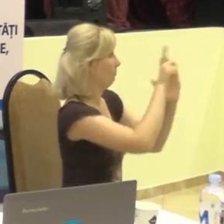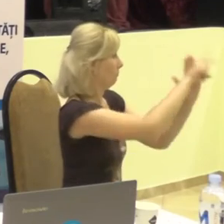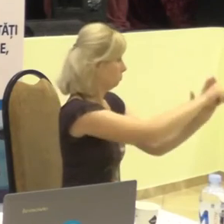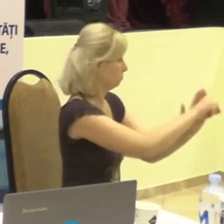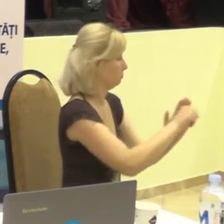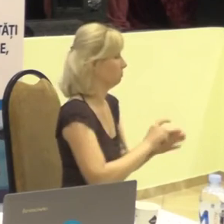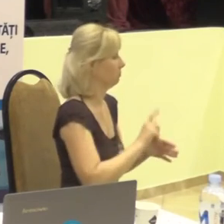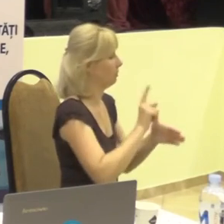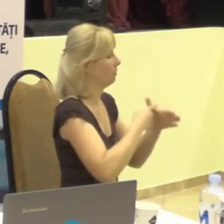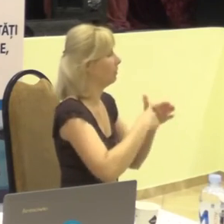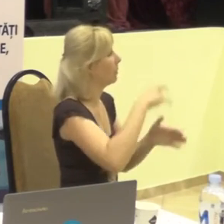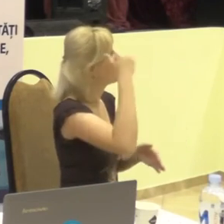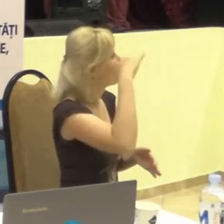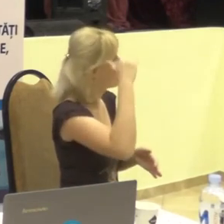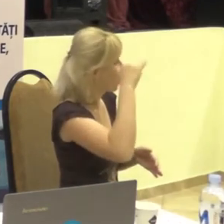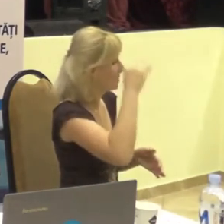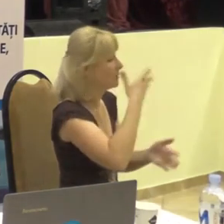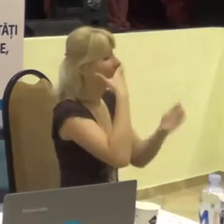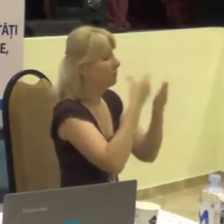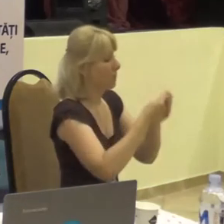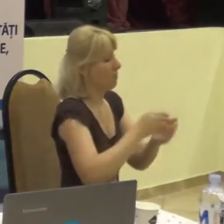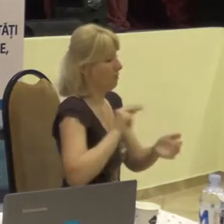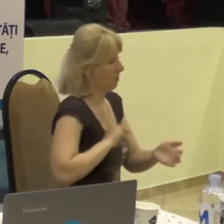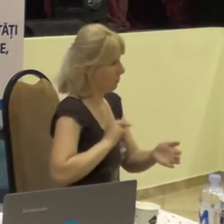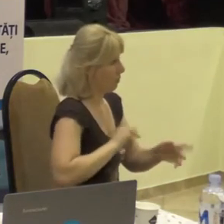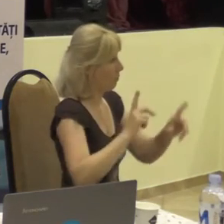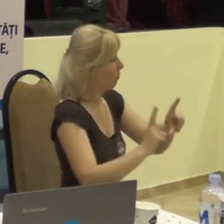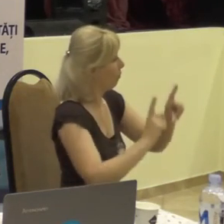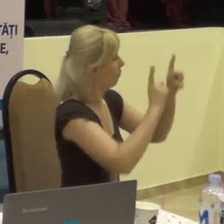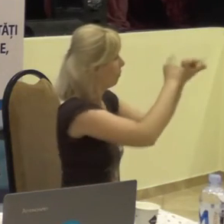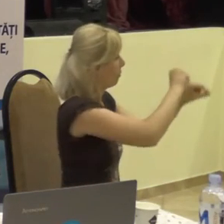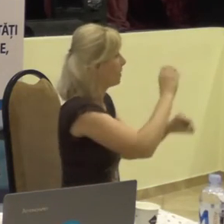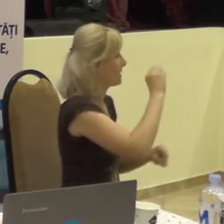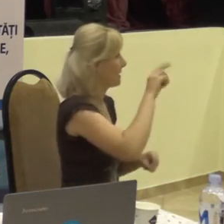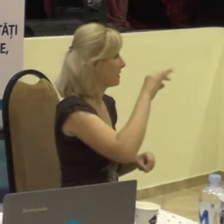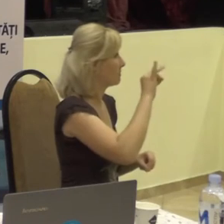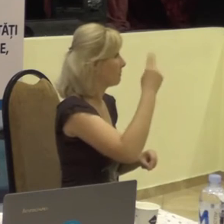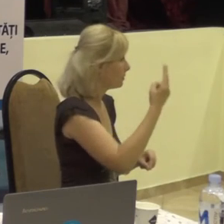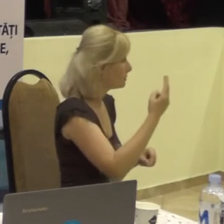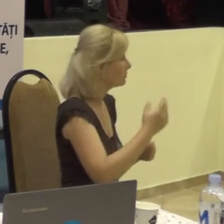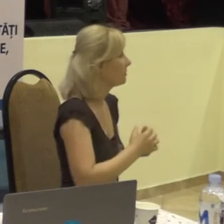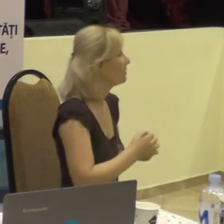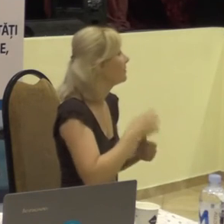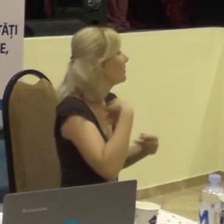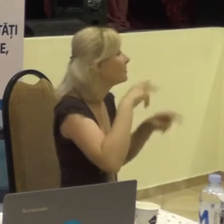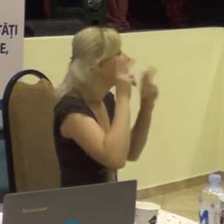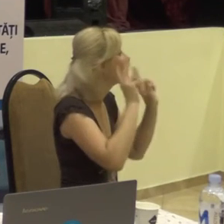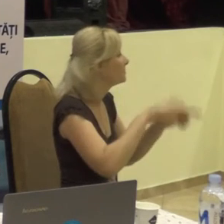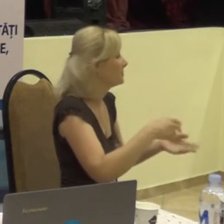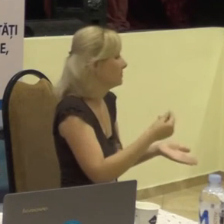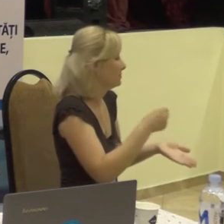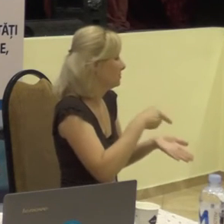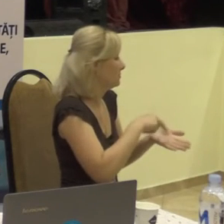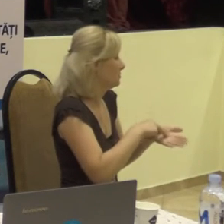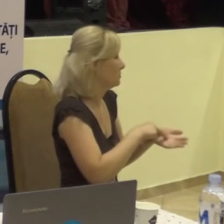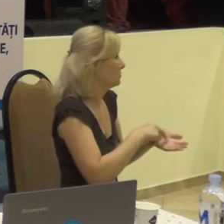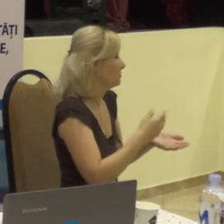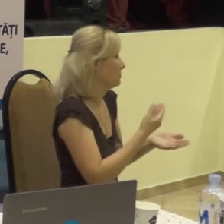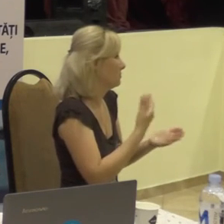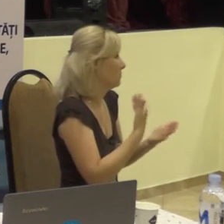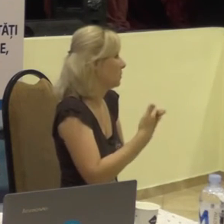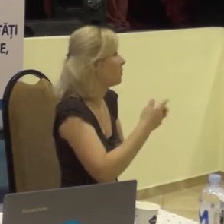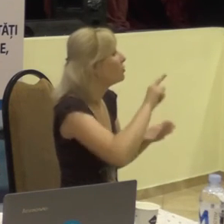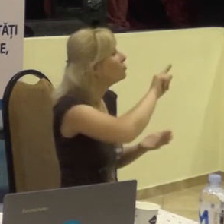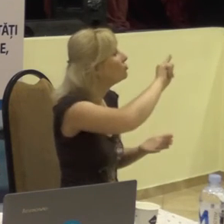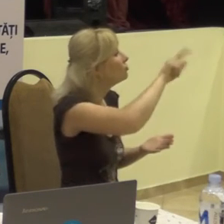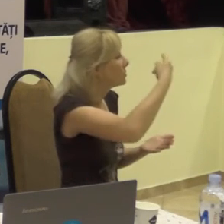Deplăsarea de la bălți, de la locul de muncă spre Iedenț, eu nu știu cât, dar cred că nu este mai puțin